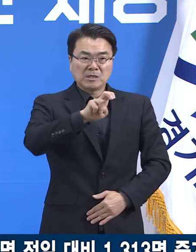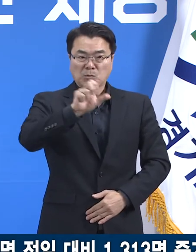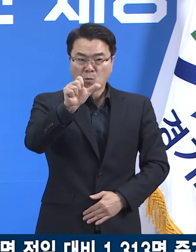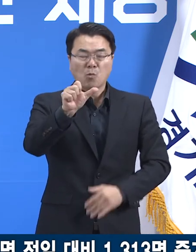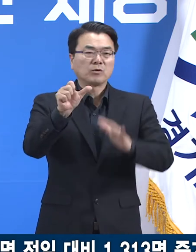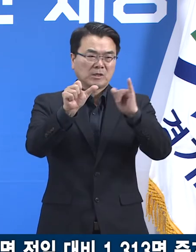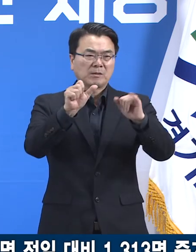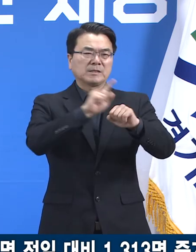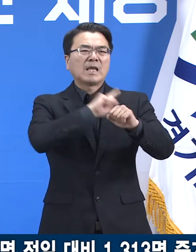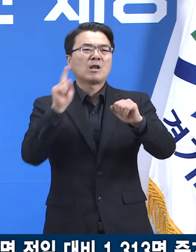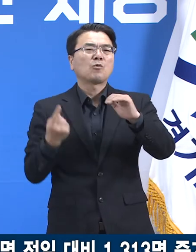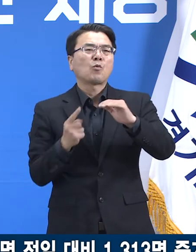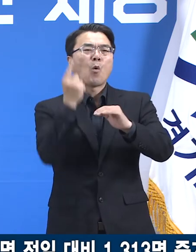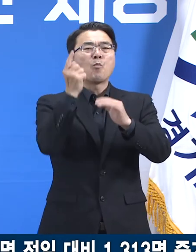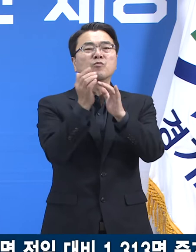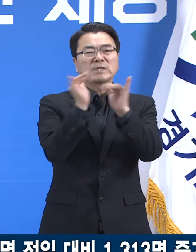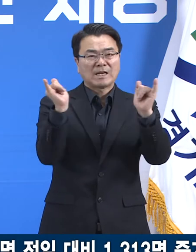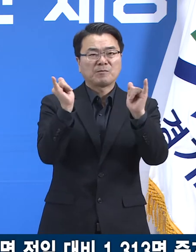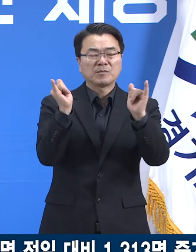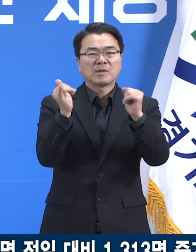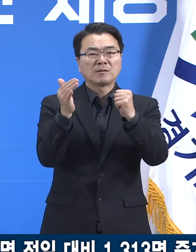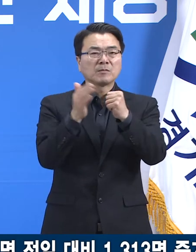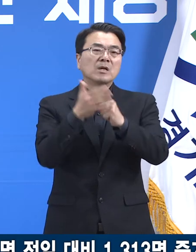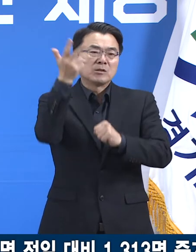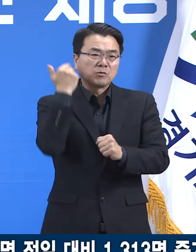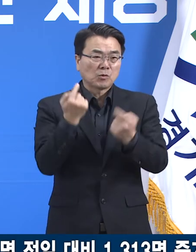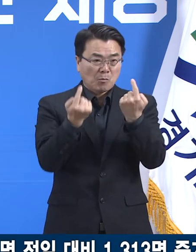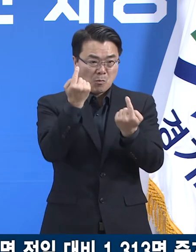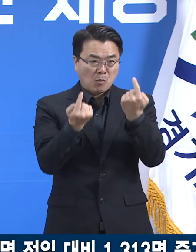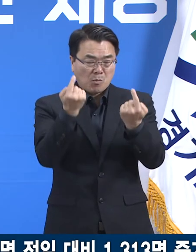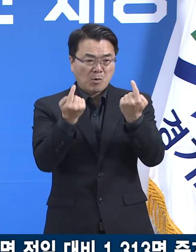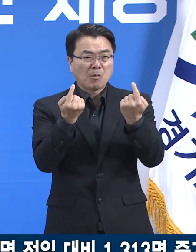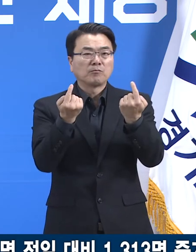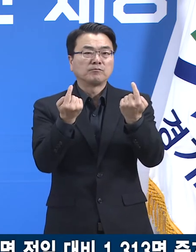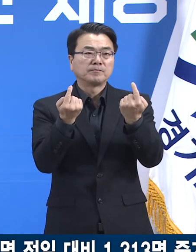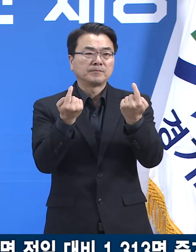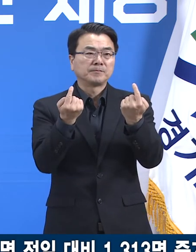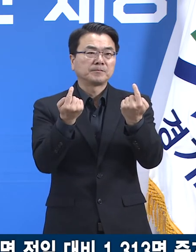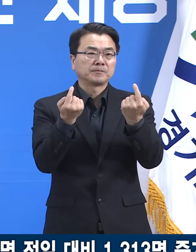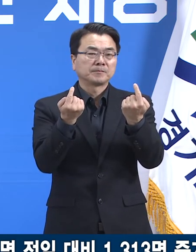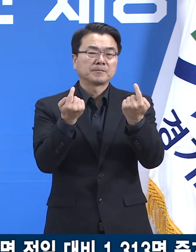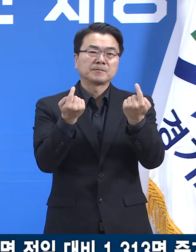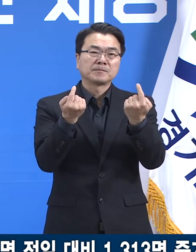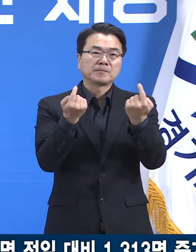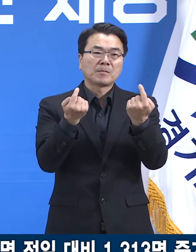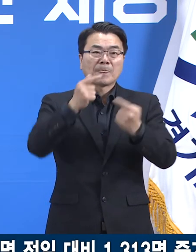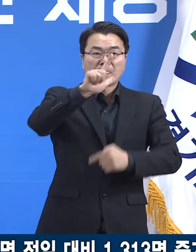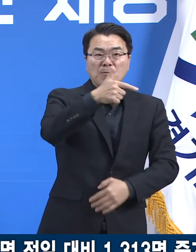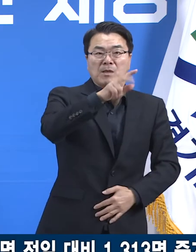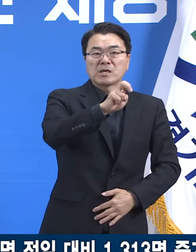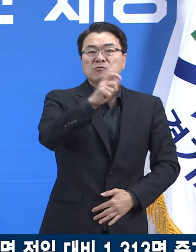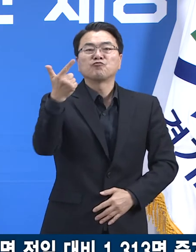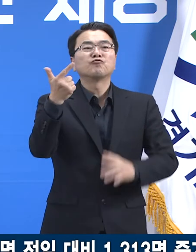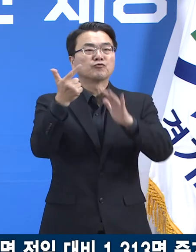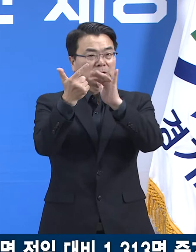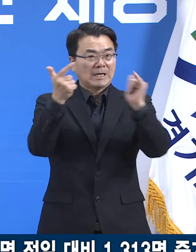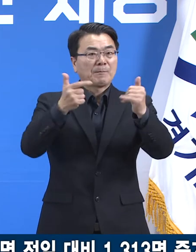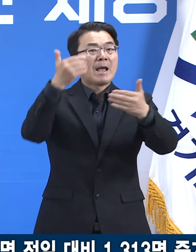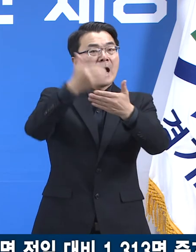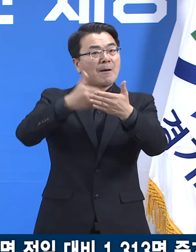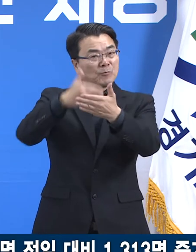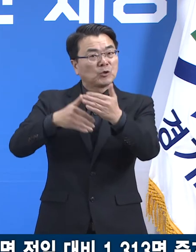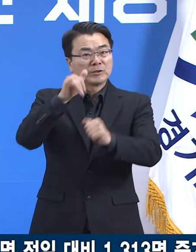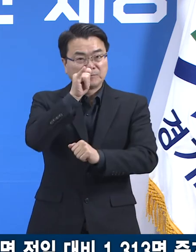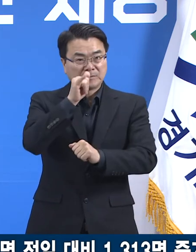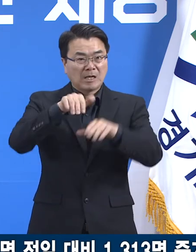가장 높게 나타났습니다. 이는 전주에 3,951명 대비 626명 감소한 수치로